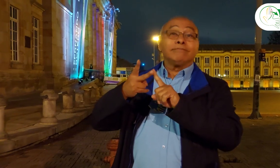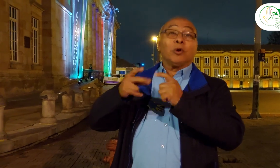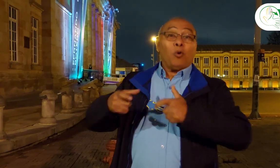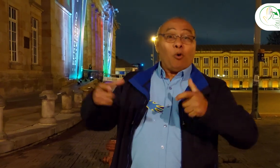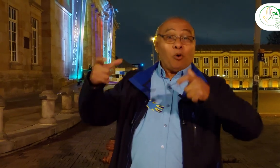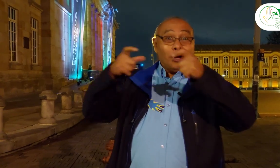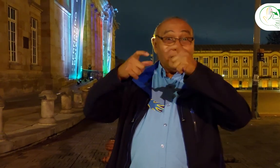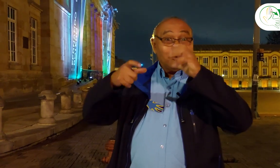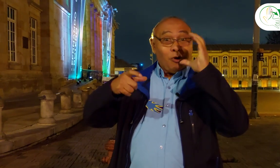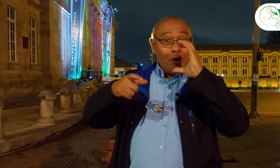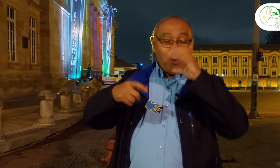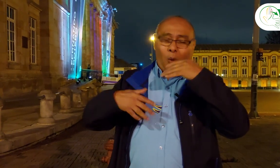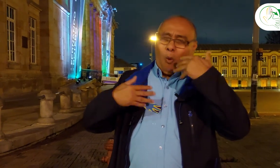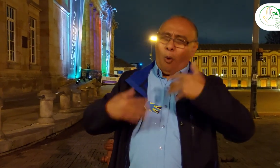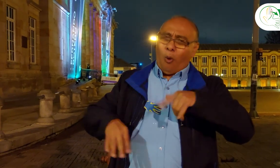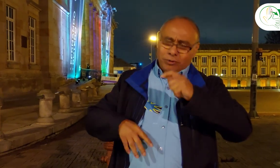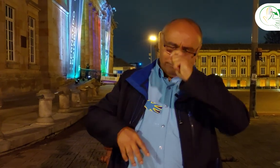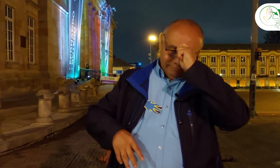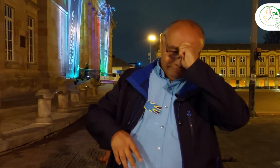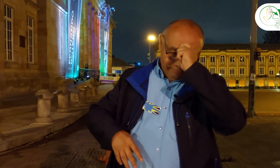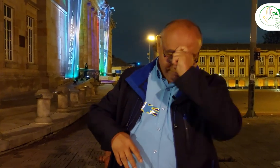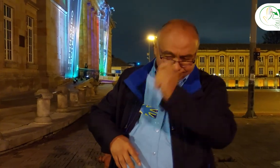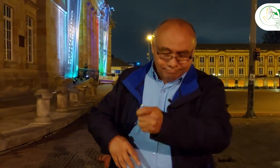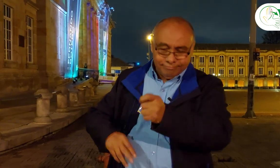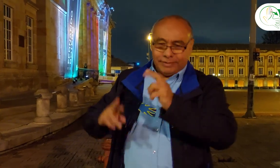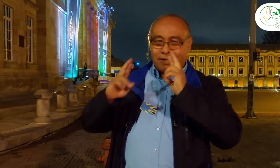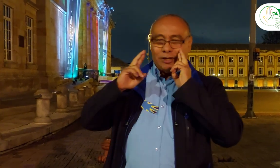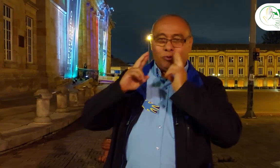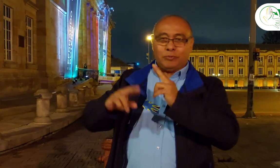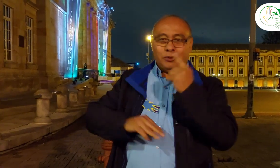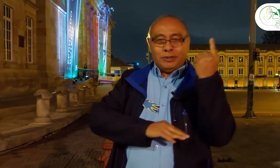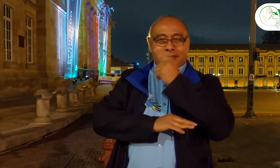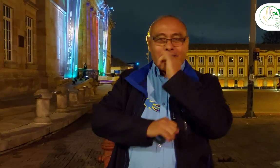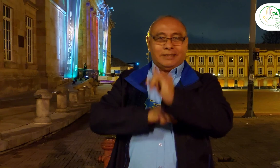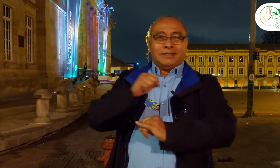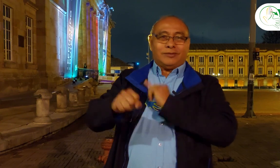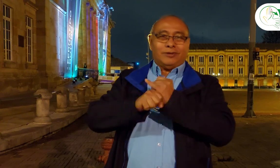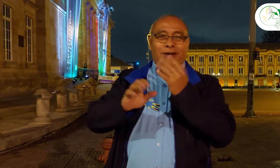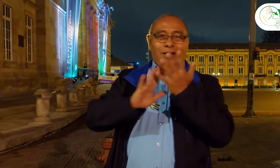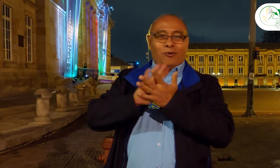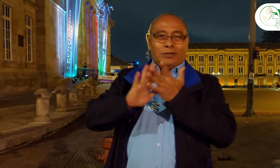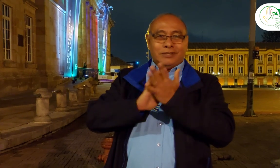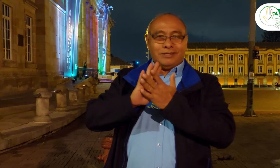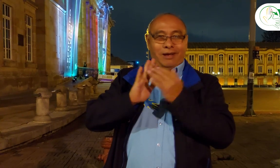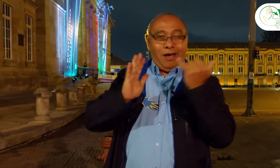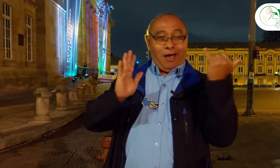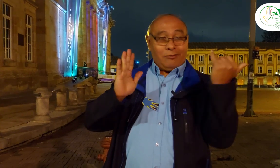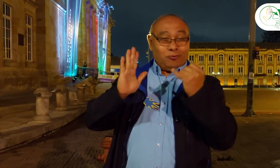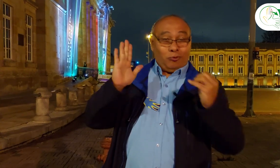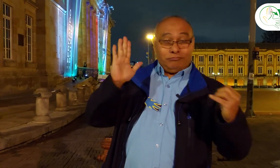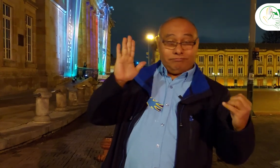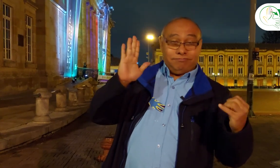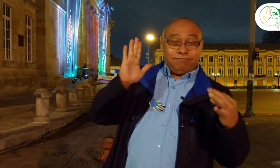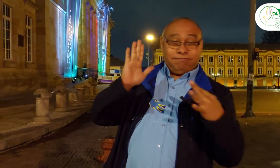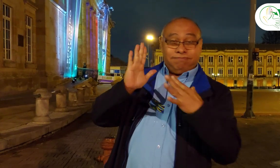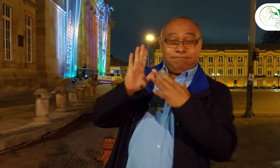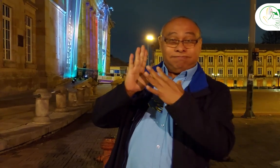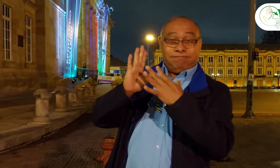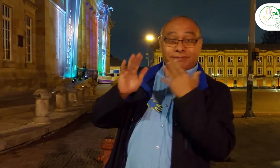hicieron un reconocimiento a la lengua de señas, iluminando estos edificios con la luz azul. Miremos las siguientes